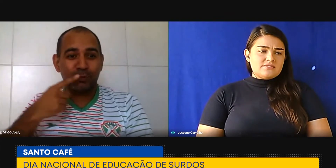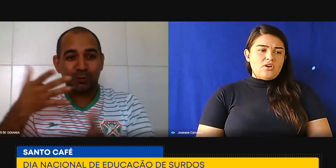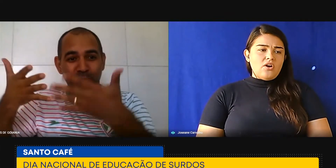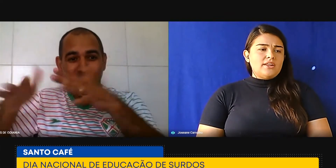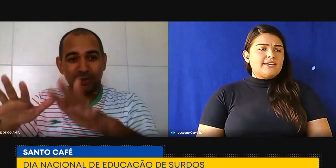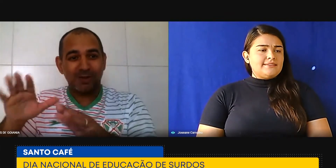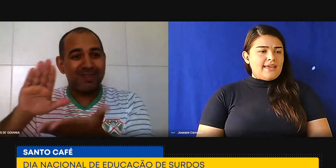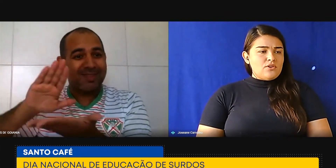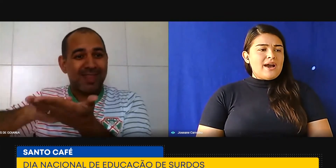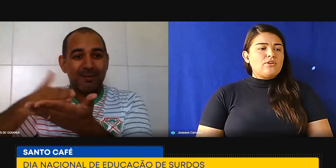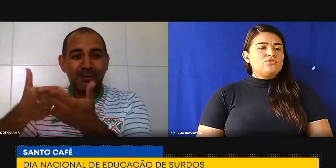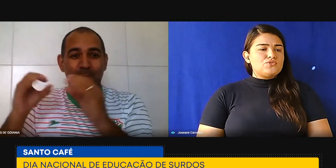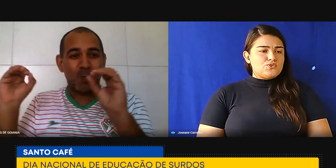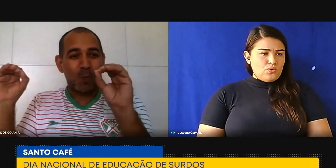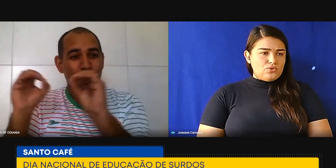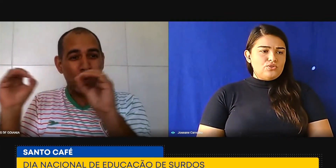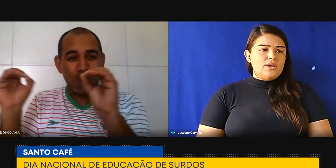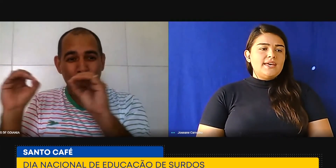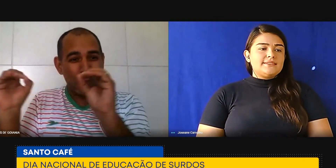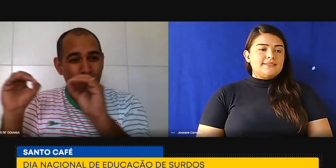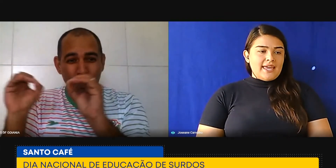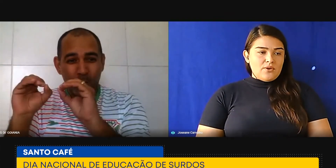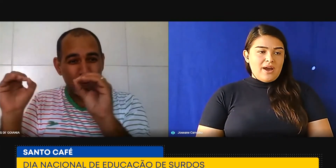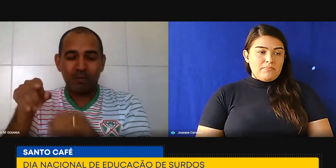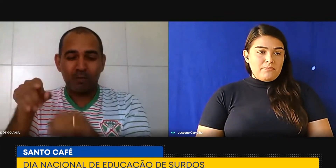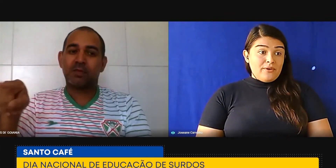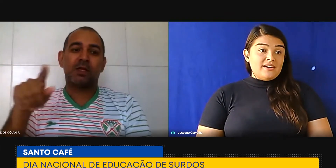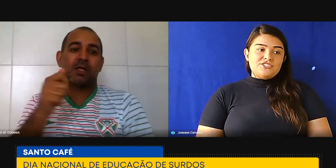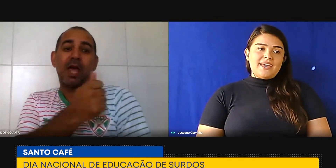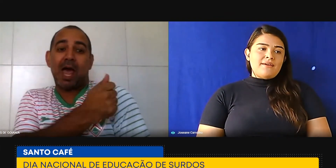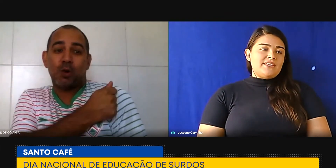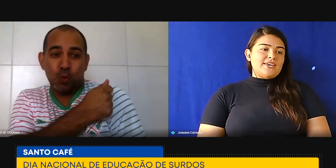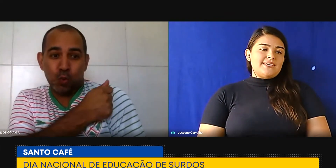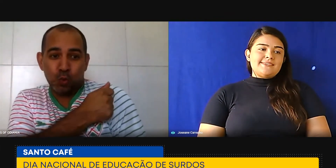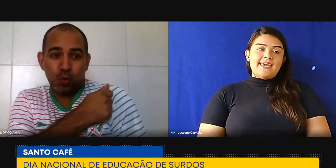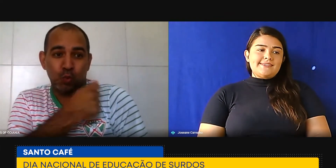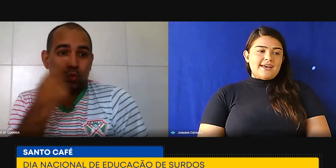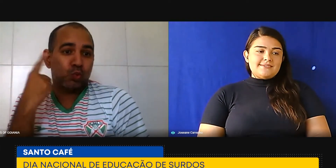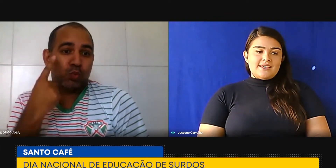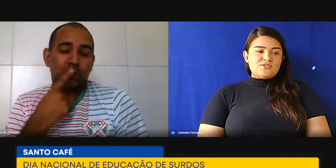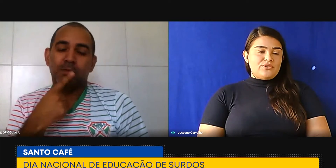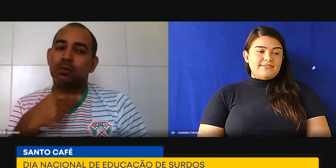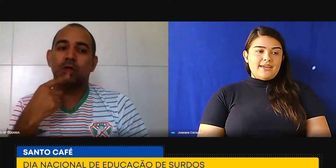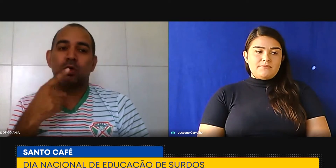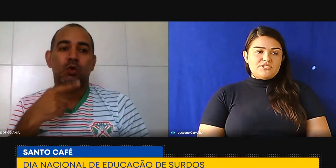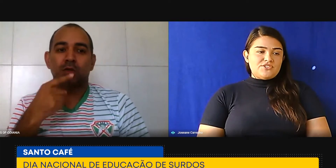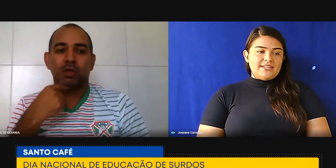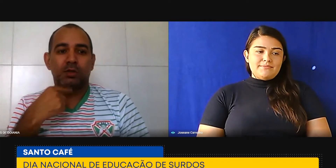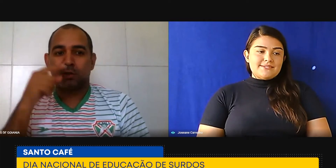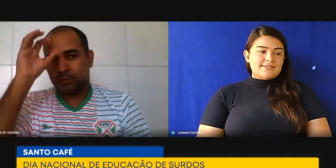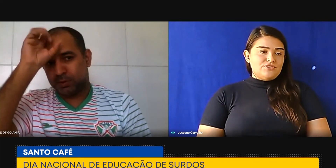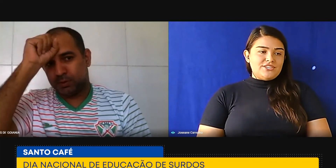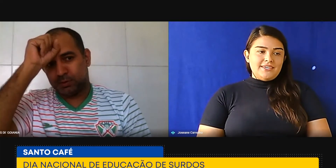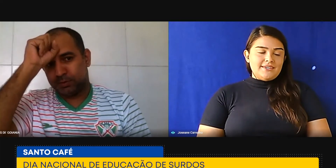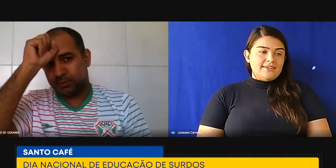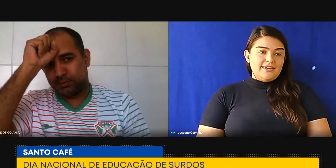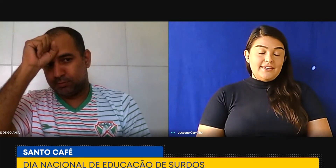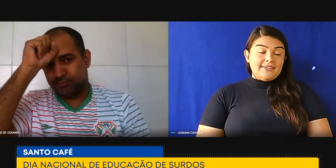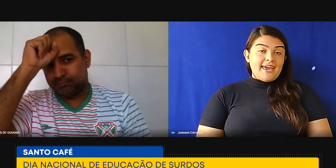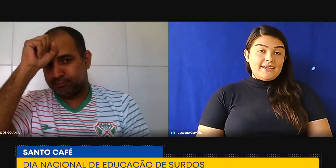escola que tem um aluno surdo tem um apoio. Antigamente, esse acesso do intérprete de Libras não tinha. E